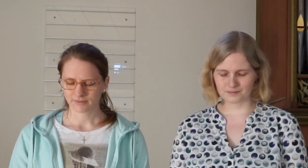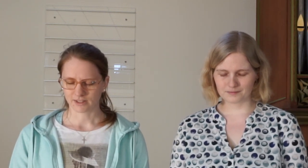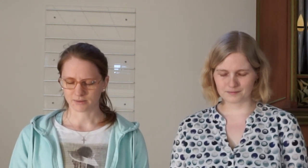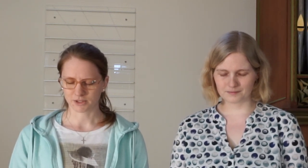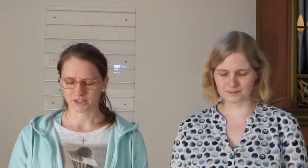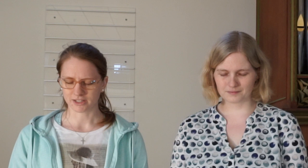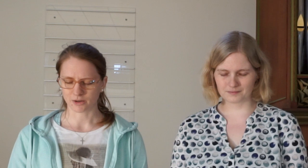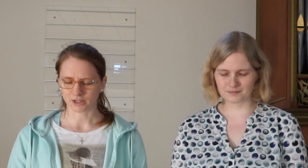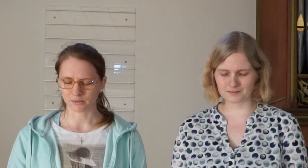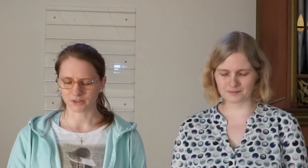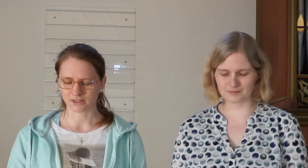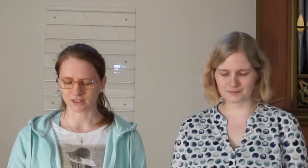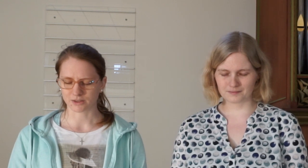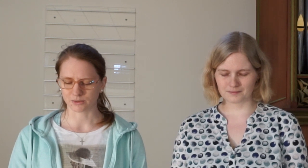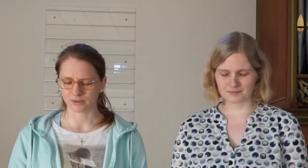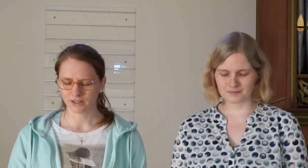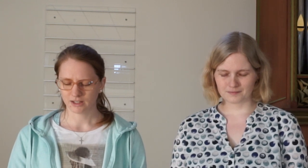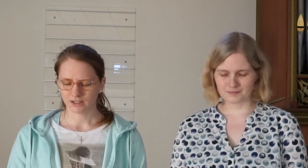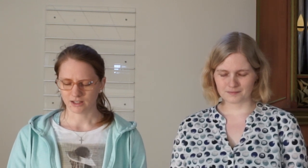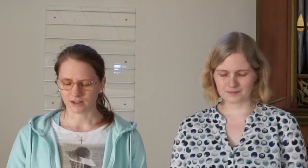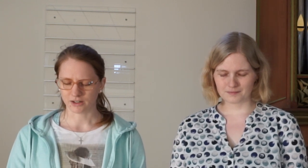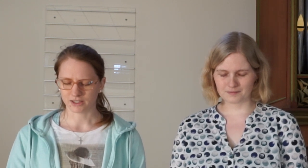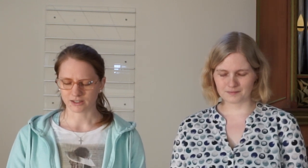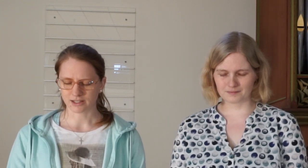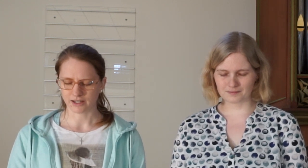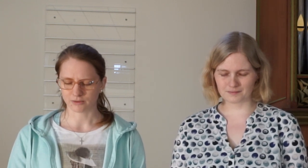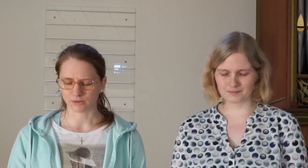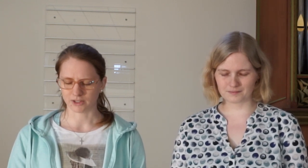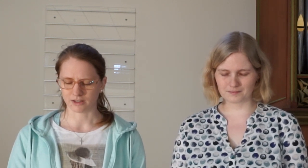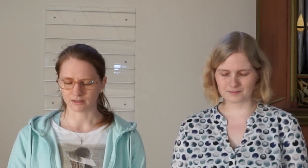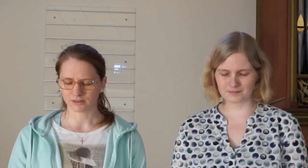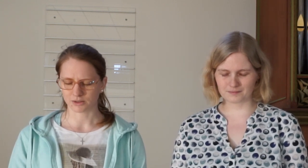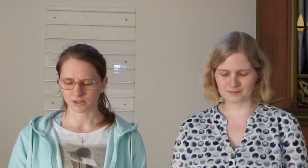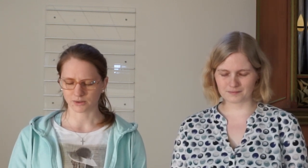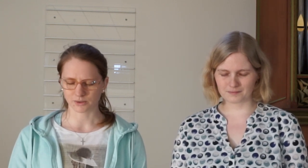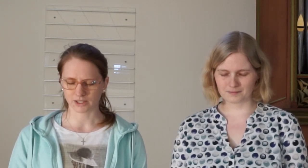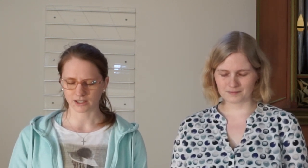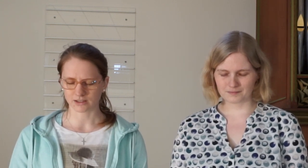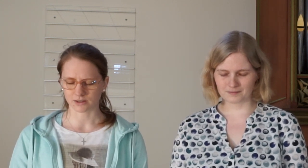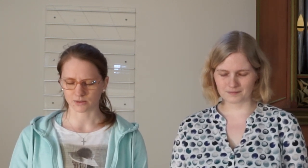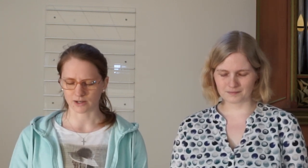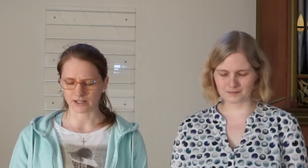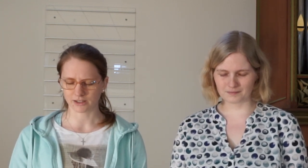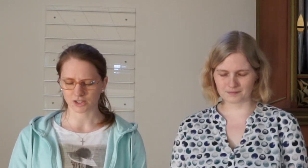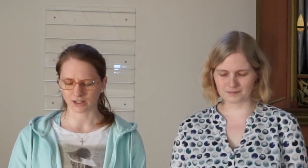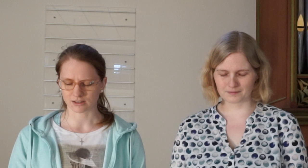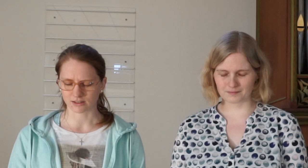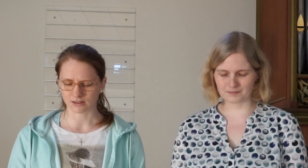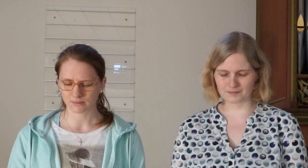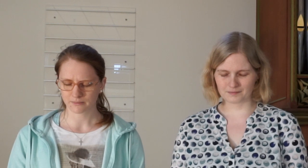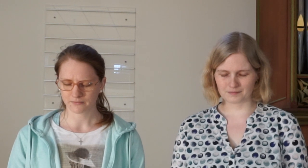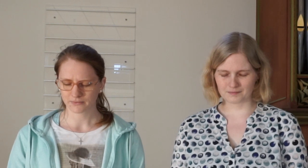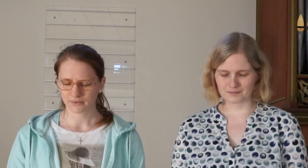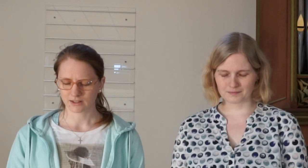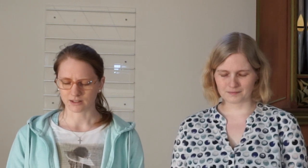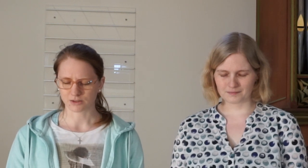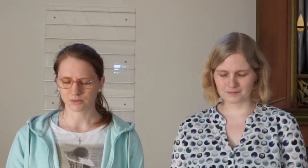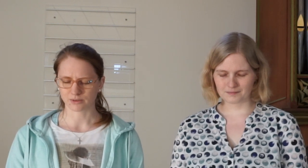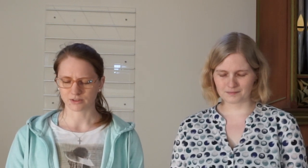Ich möchte dich auch darum bitten, dass du in der heutigen Zeit, wo wir durch die Corona-Krise so eingeschränkt sind, dass du uns